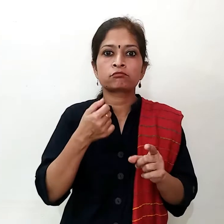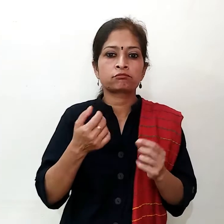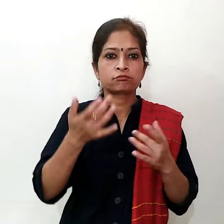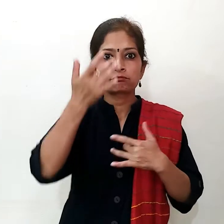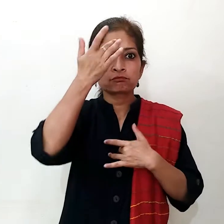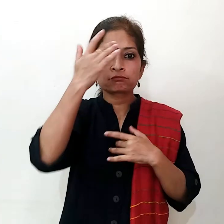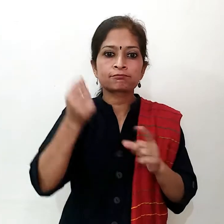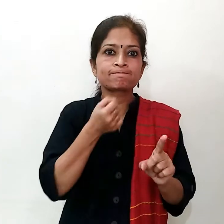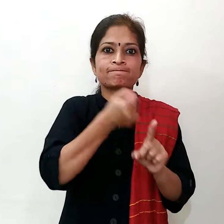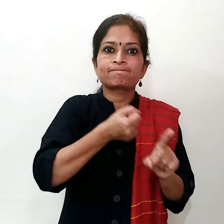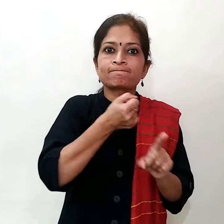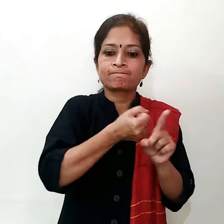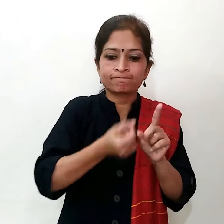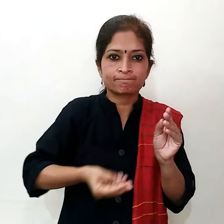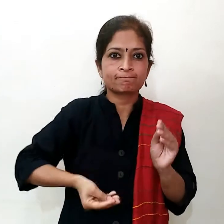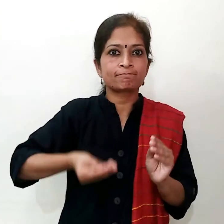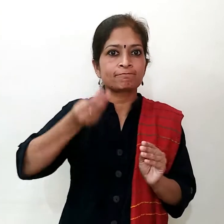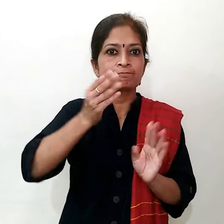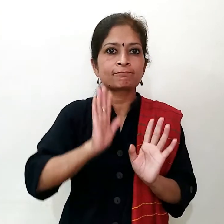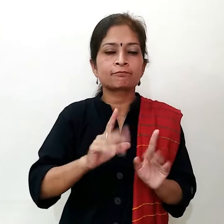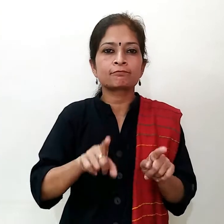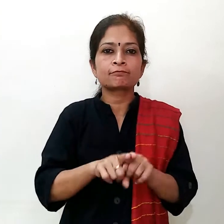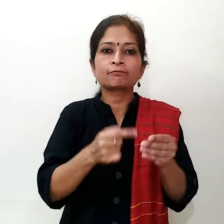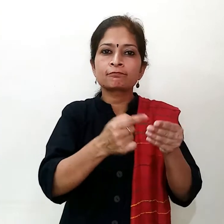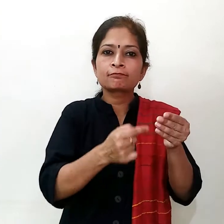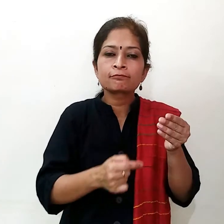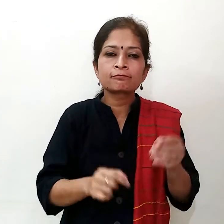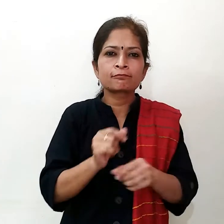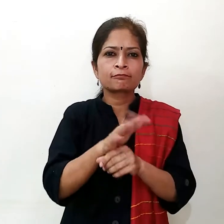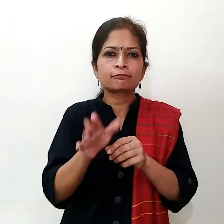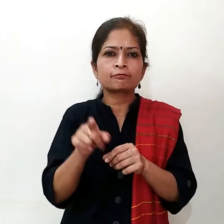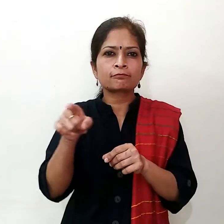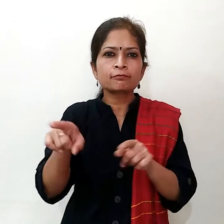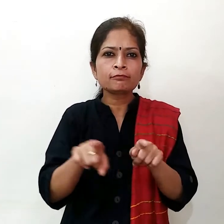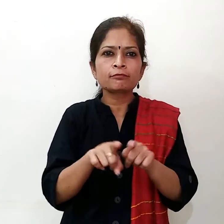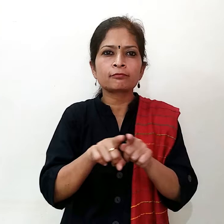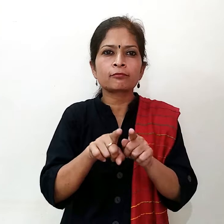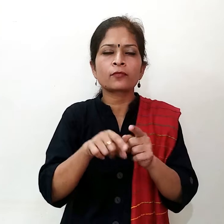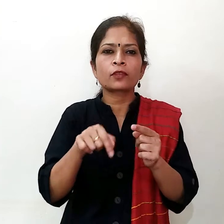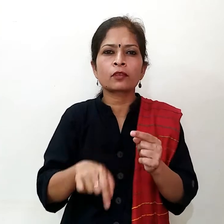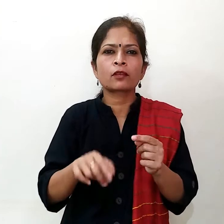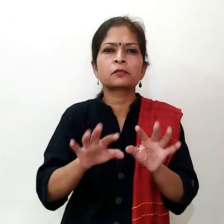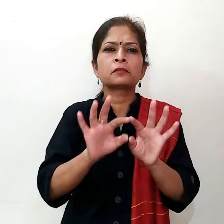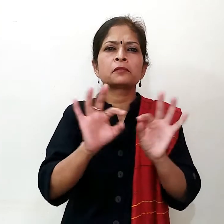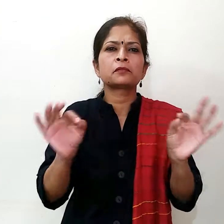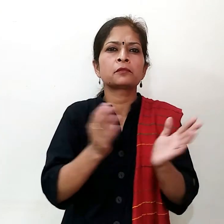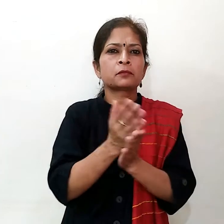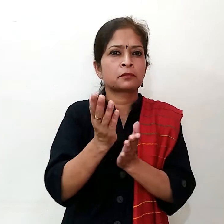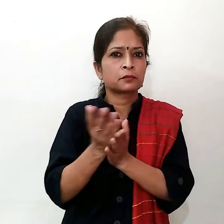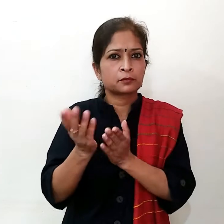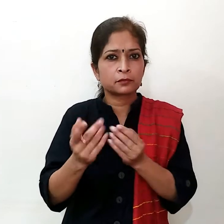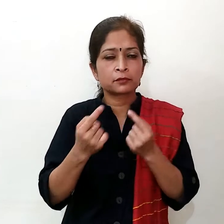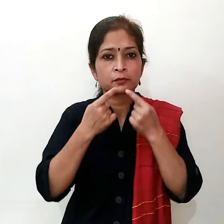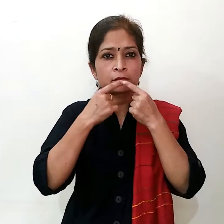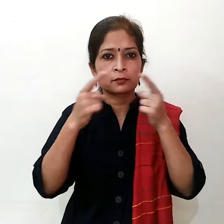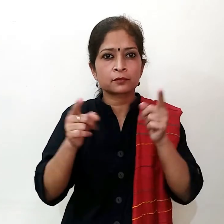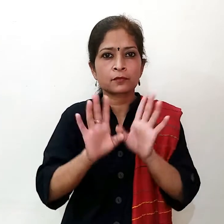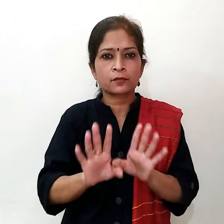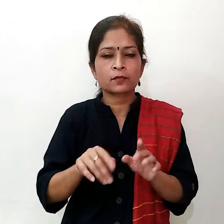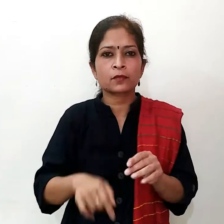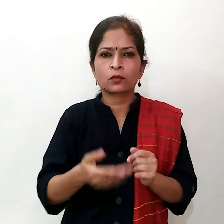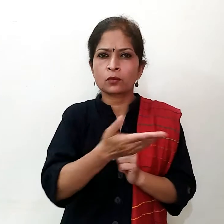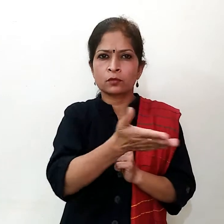प्रोपोस लड़ने की ताकर माती है बागदशी का में COVID-19 संकट के दौरान अपनी देखभाल करने के सरन घरेगों भाई भी बताई है